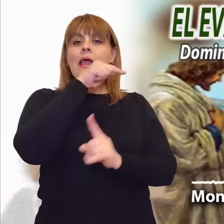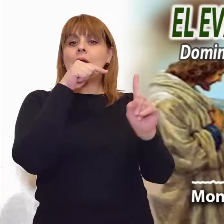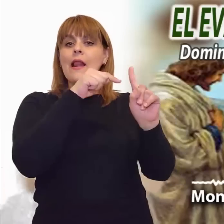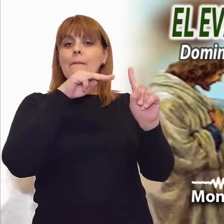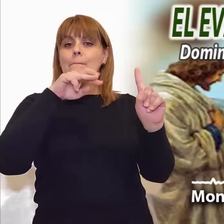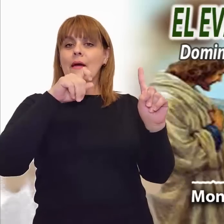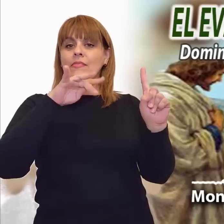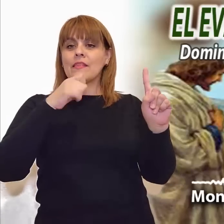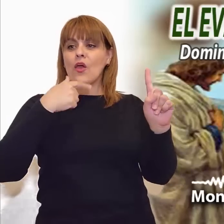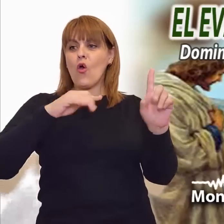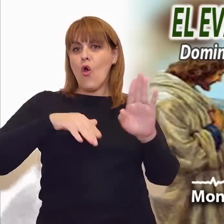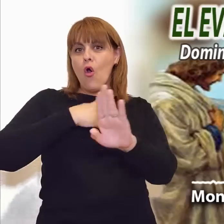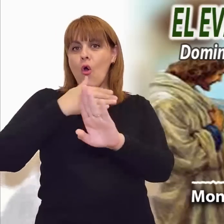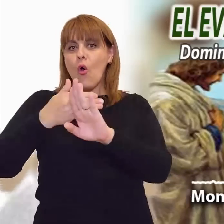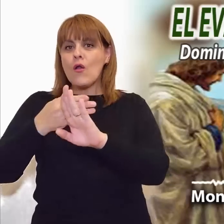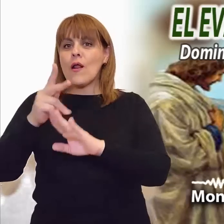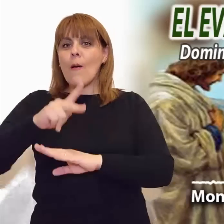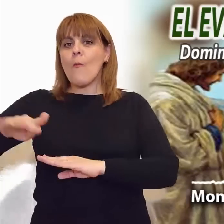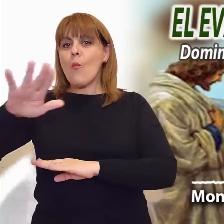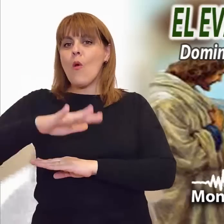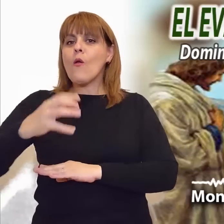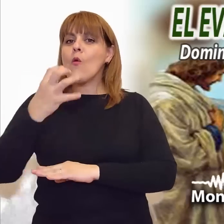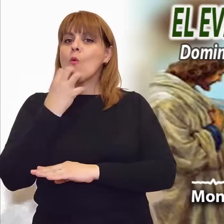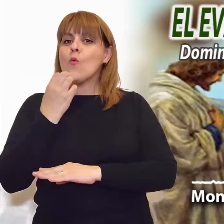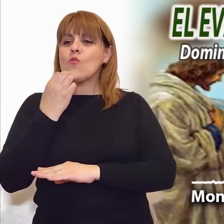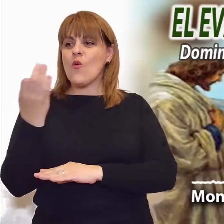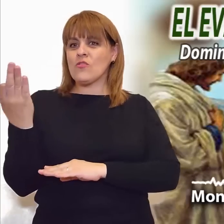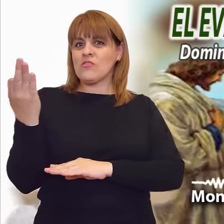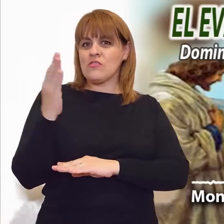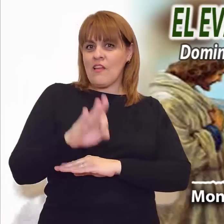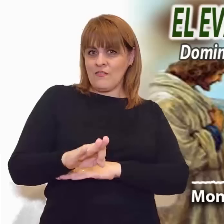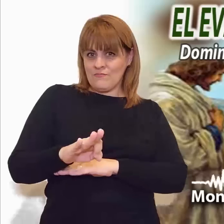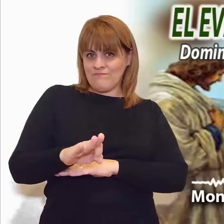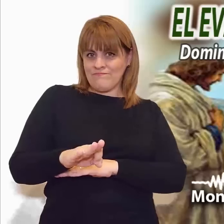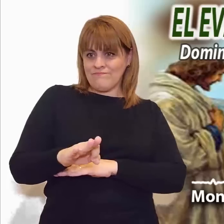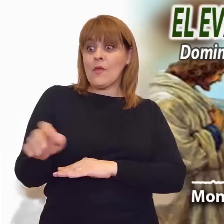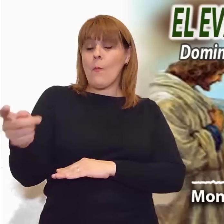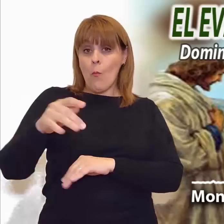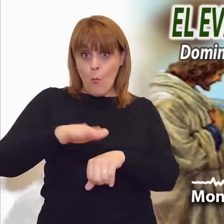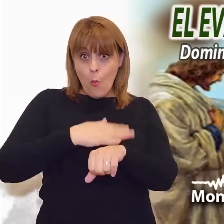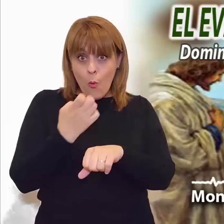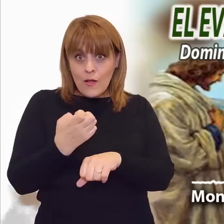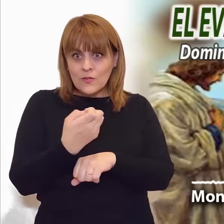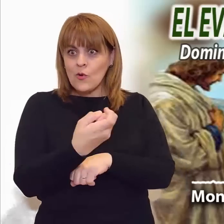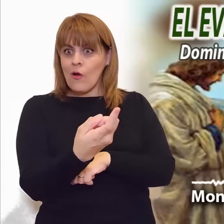por los pecadores. Qué lejos estaban los fariseos de imaginar la misión de Jesús.